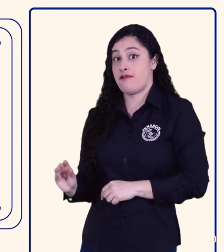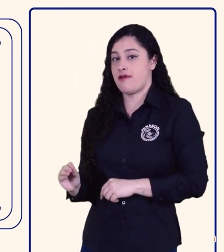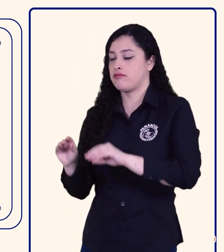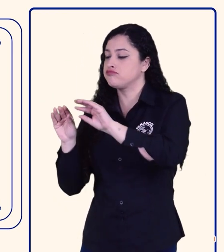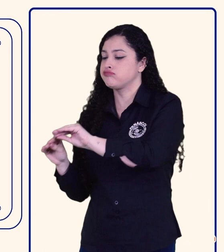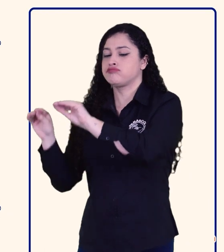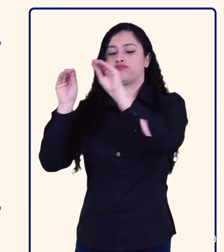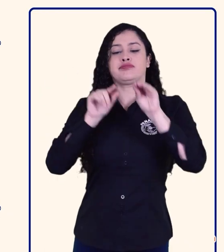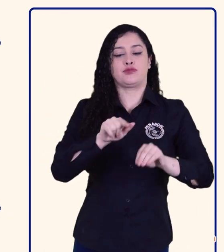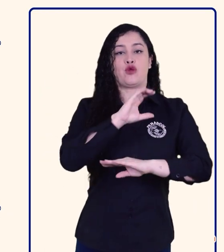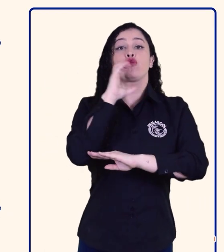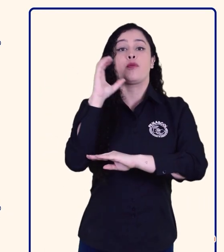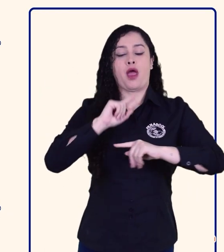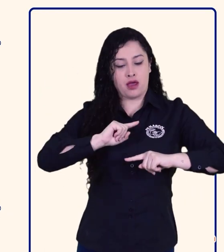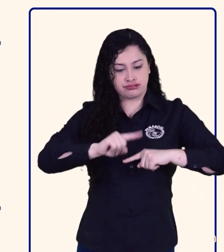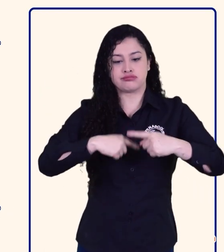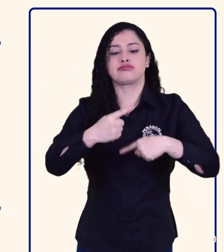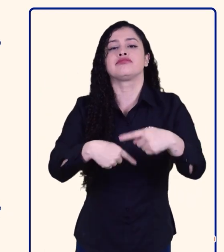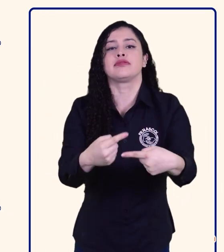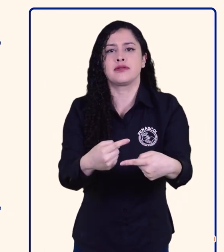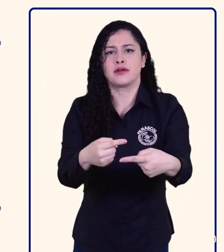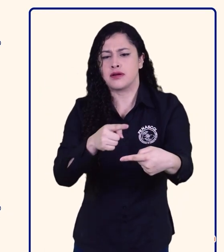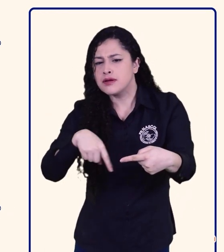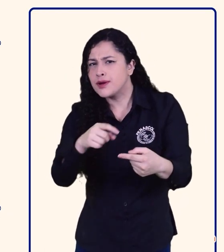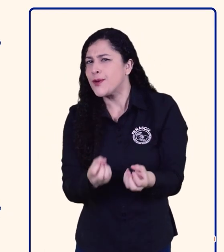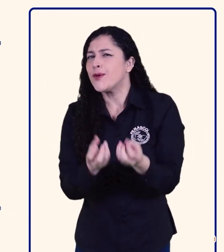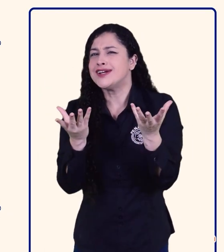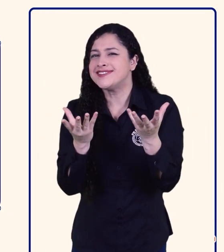Afrocolombianos 7 usuarios